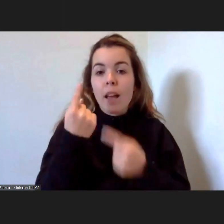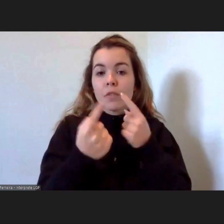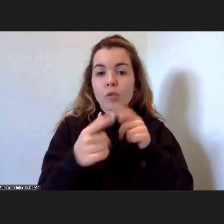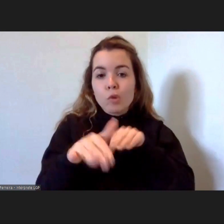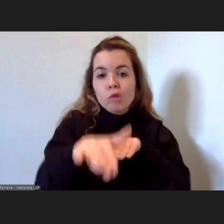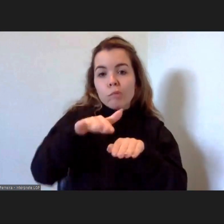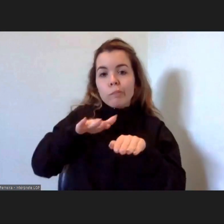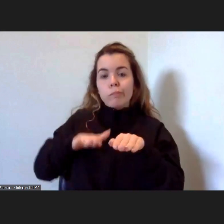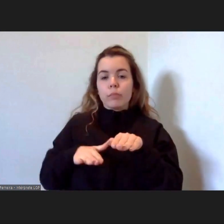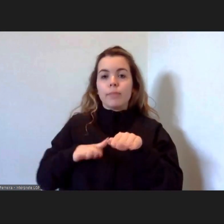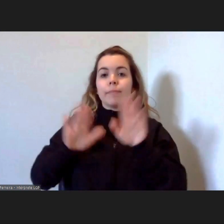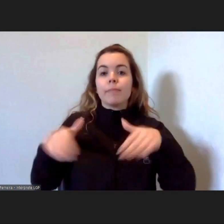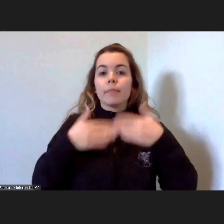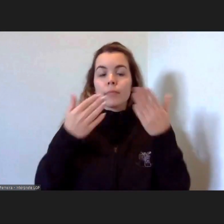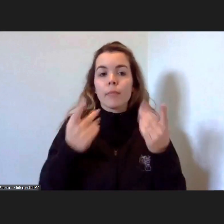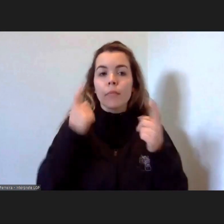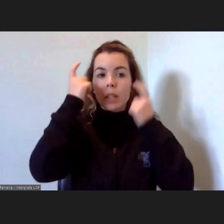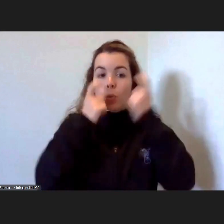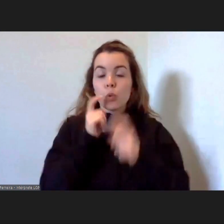desta premissa